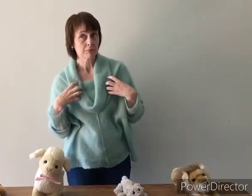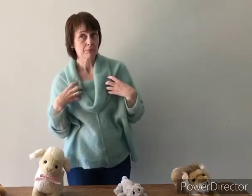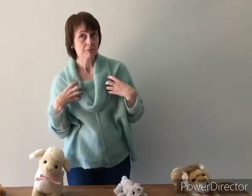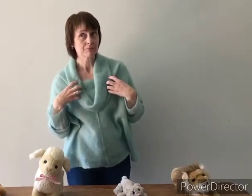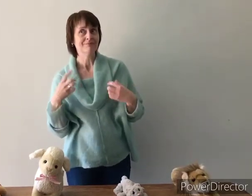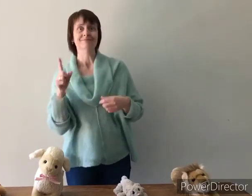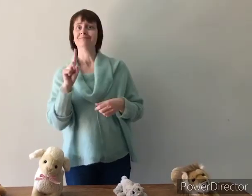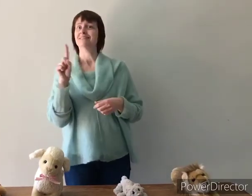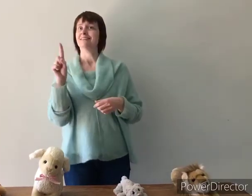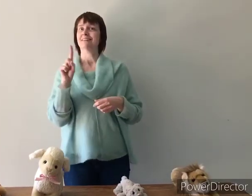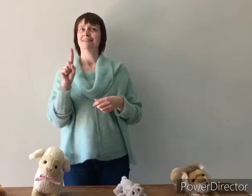Nee.